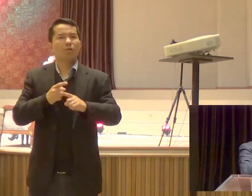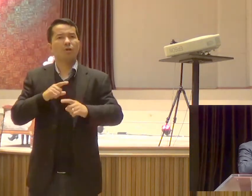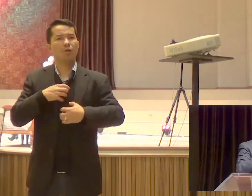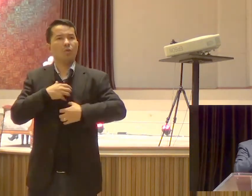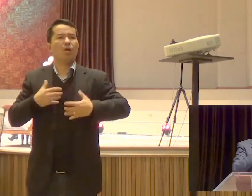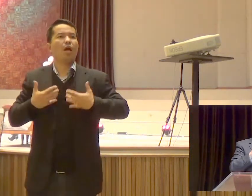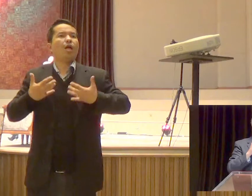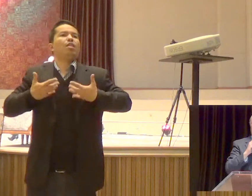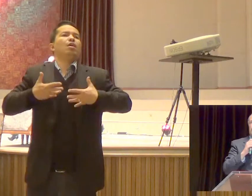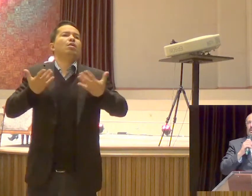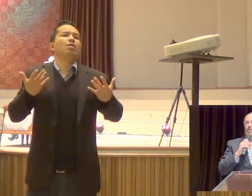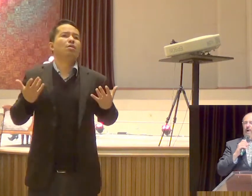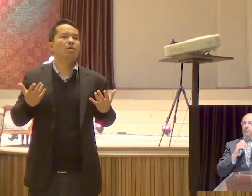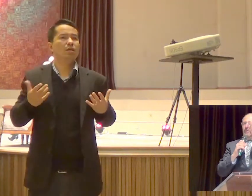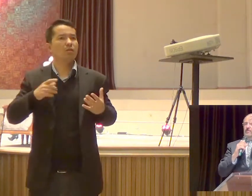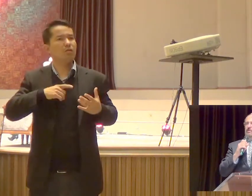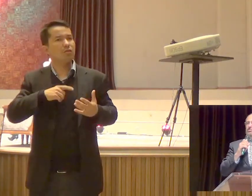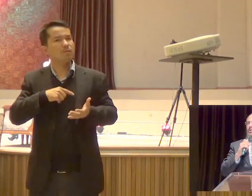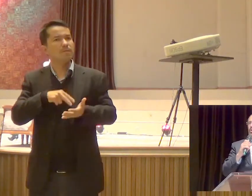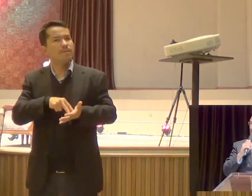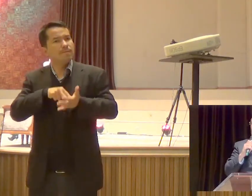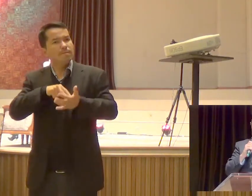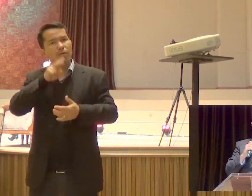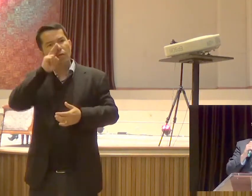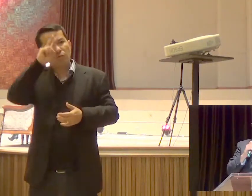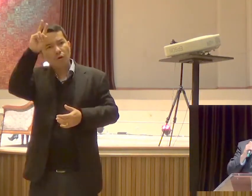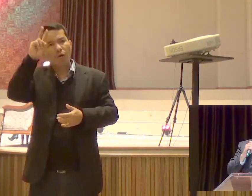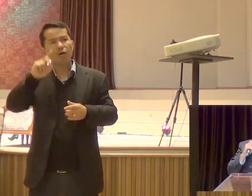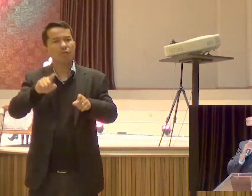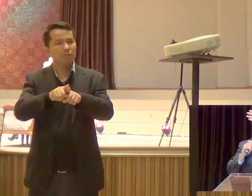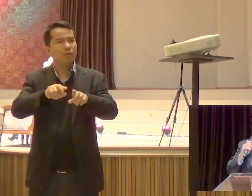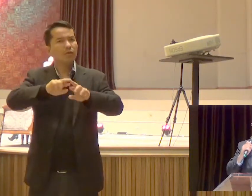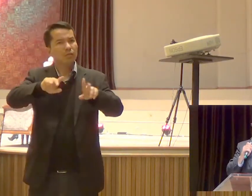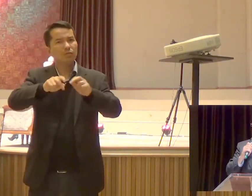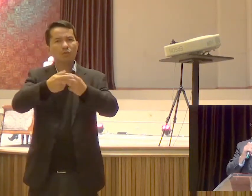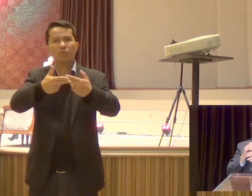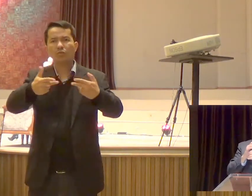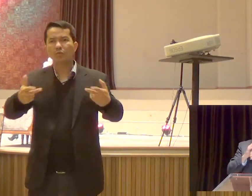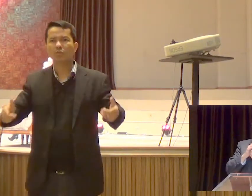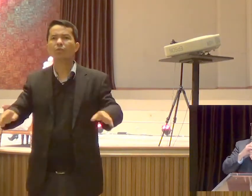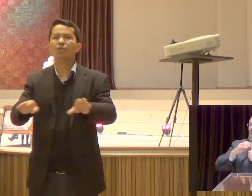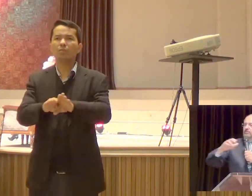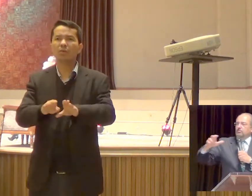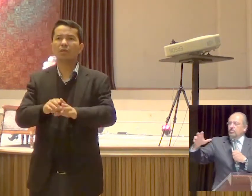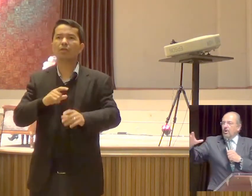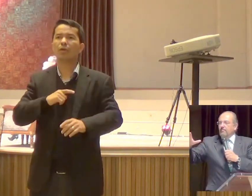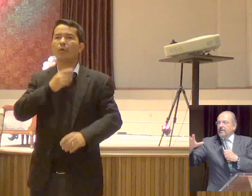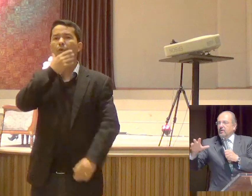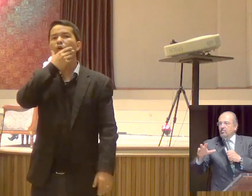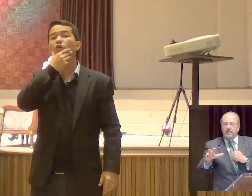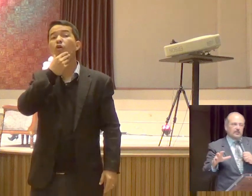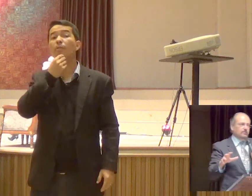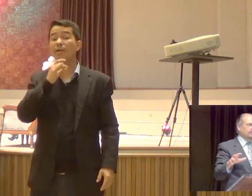trazer simplesmente Uma alteração De rumo Um rumo novo Na sua vida Não Tem muito homem Com medo